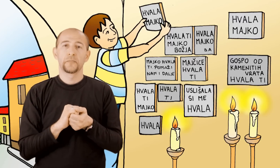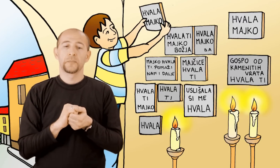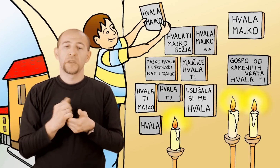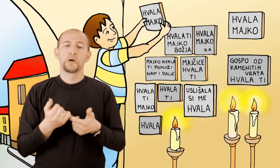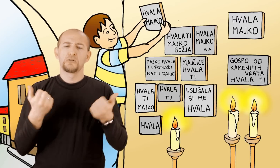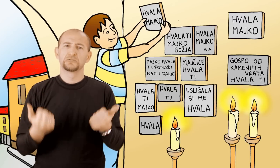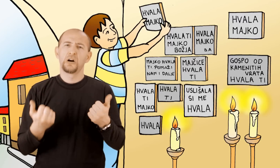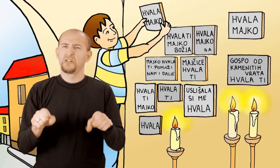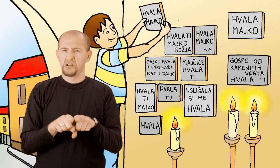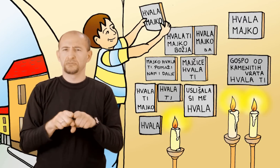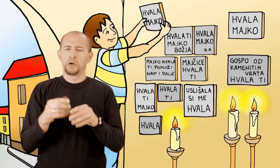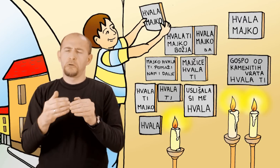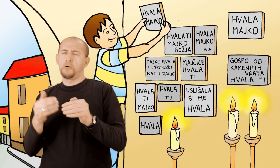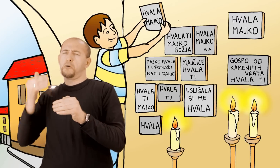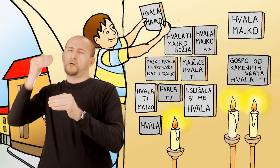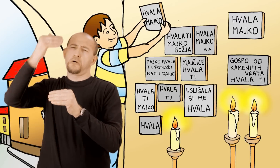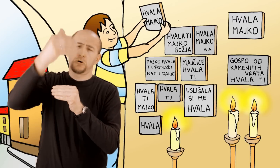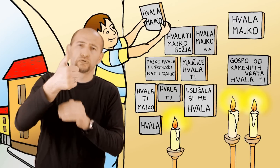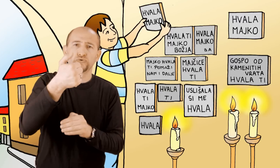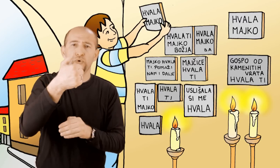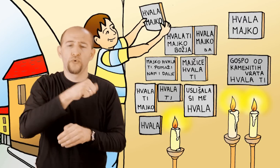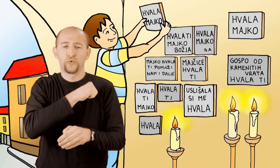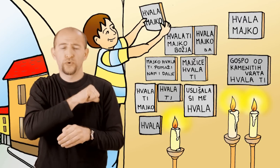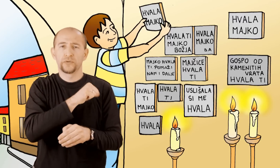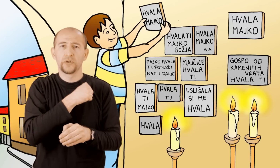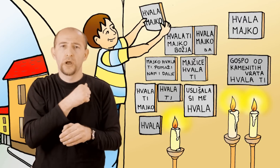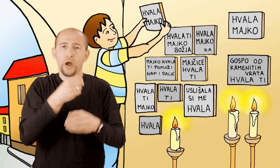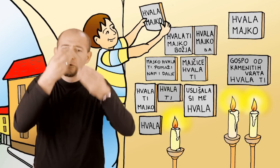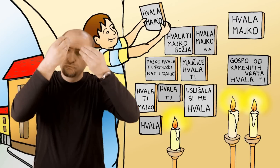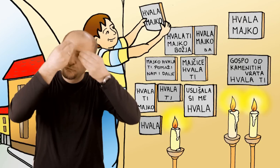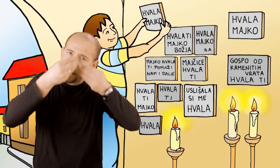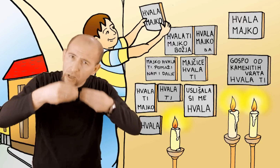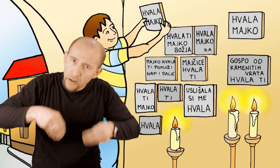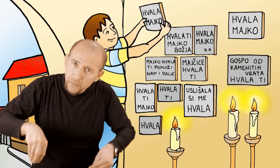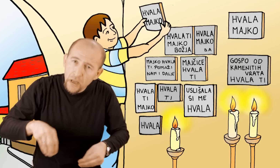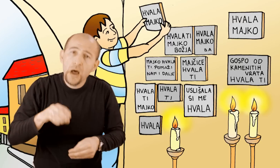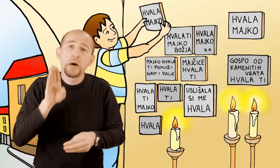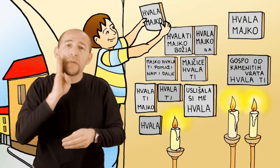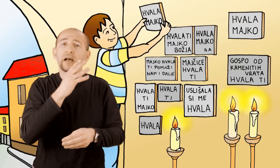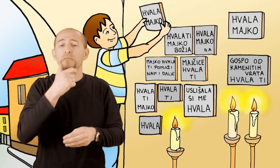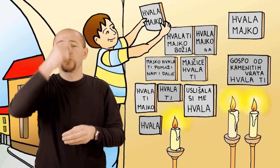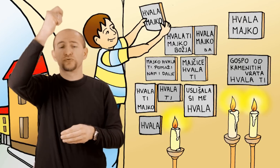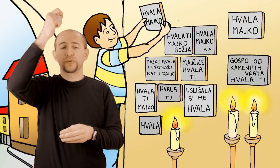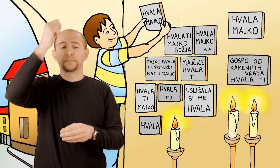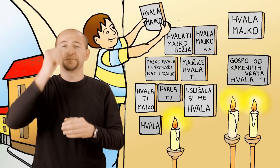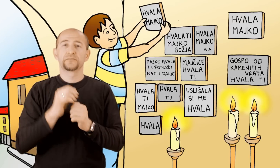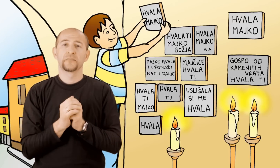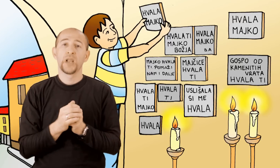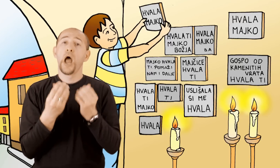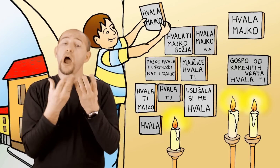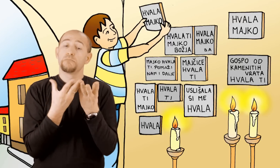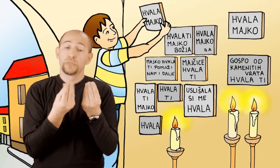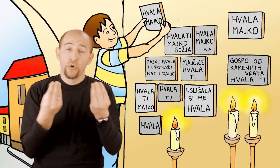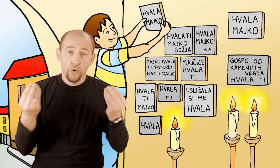I dan danas, nakon stoljeća štovanja majke Božije, mnogi dolaze zapaliti svjeću i moliti se